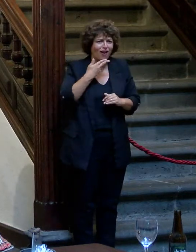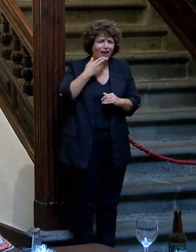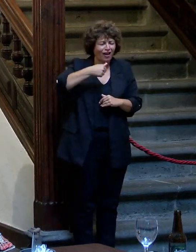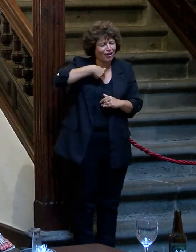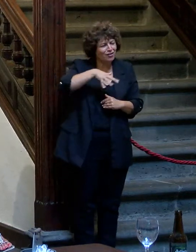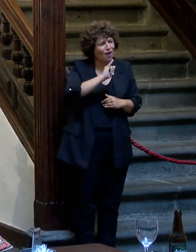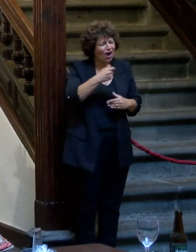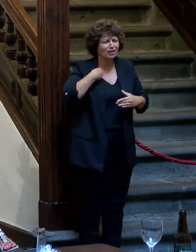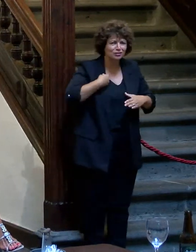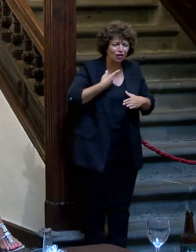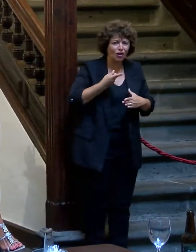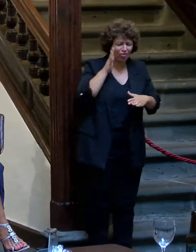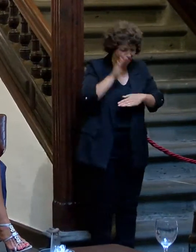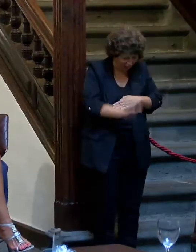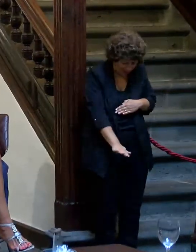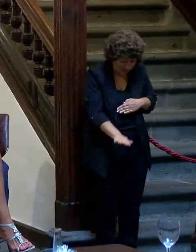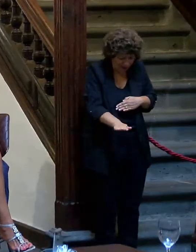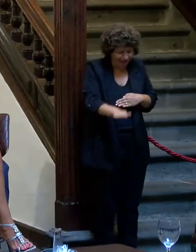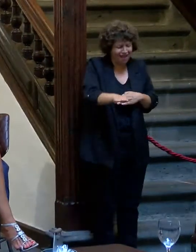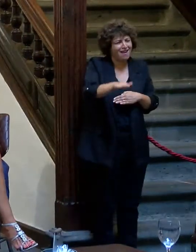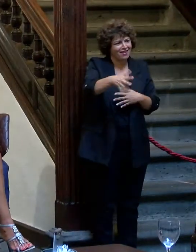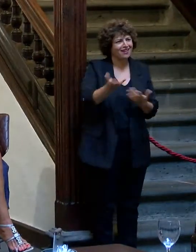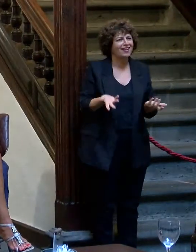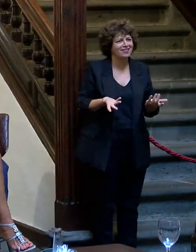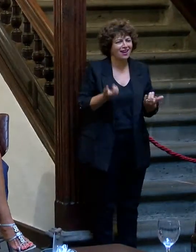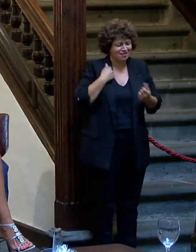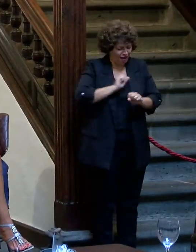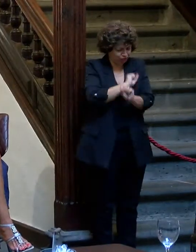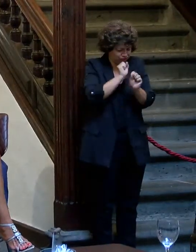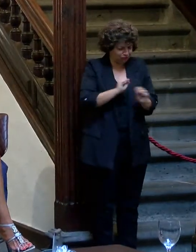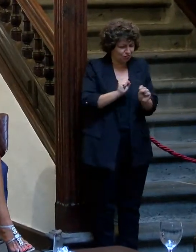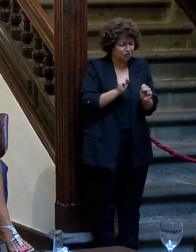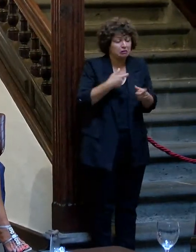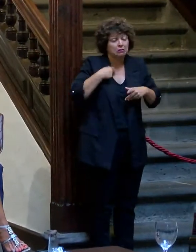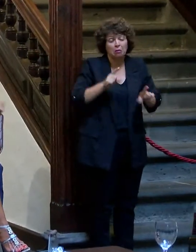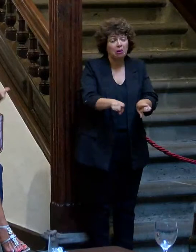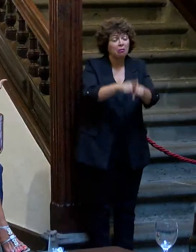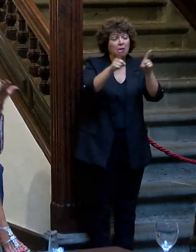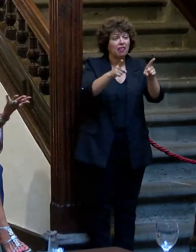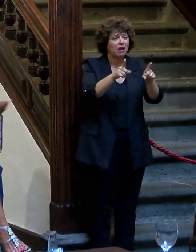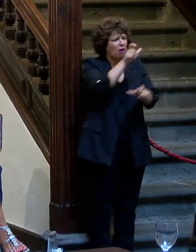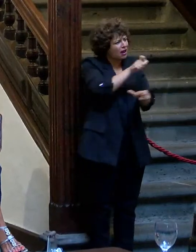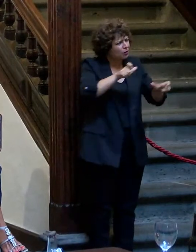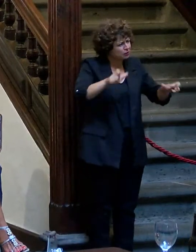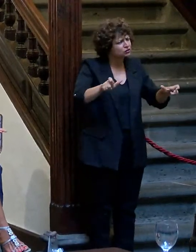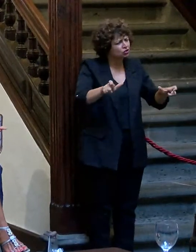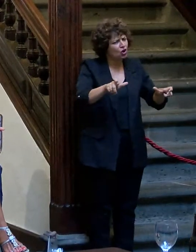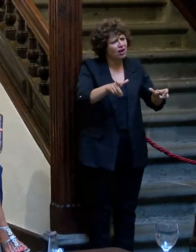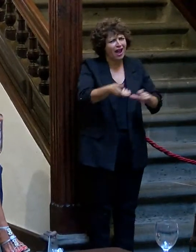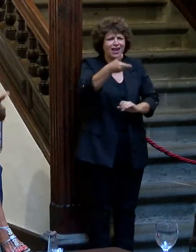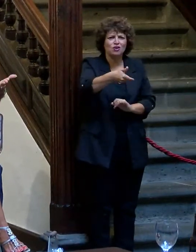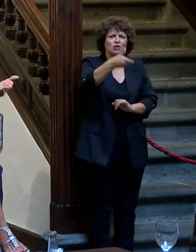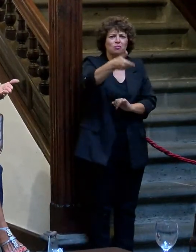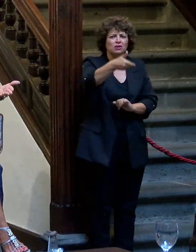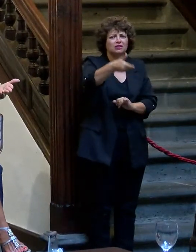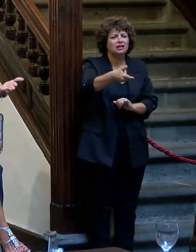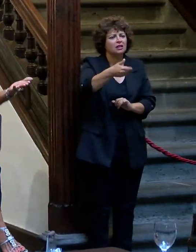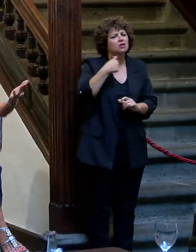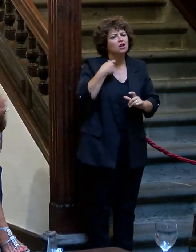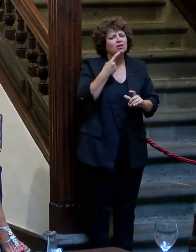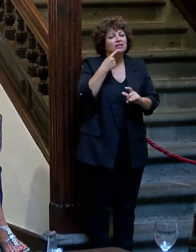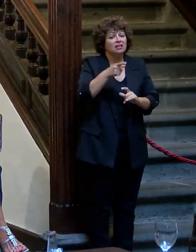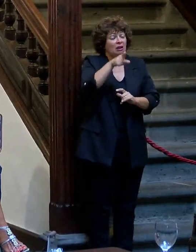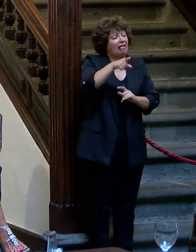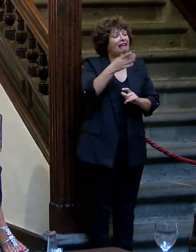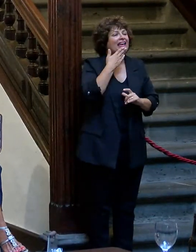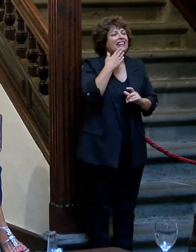tengo que llevo planchando desde que era chica y ya no me da para planchar más? Pues claro que no, eso no me importa. Me importan las personas. ¿Y cuál? Pues te estoy diciendo que este